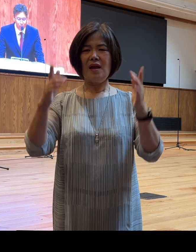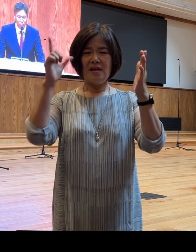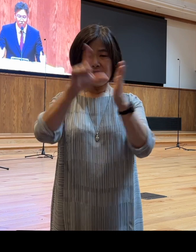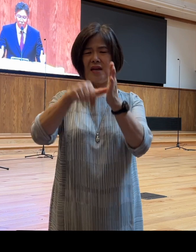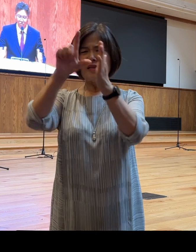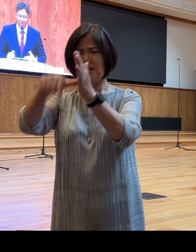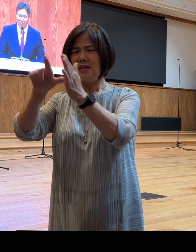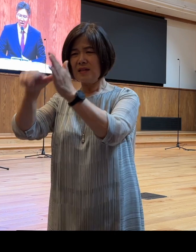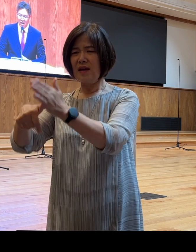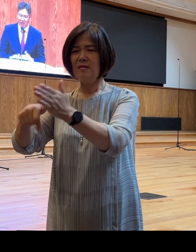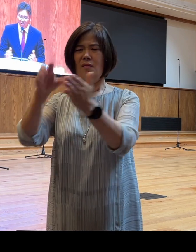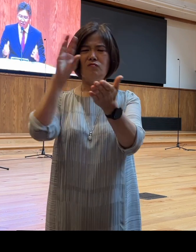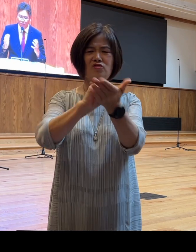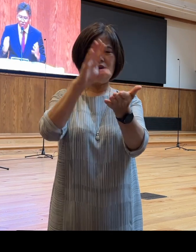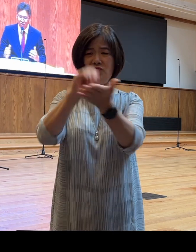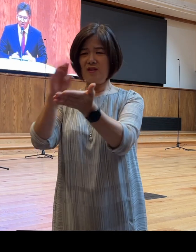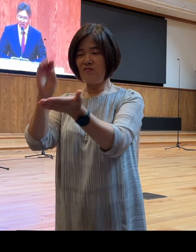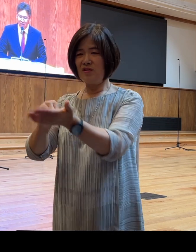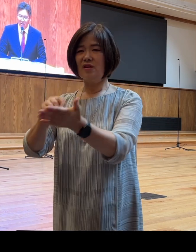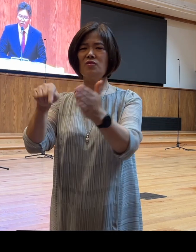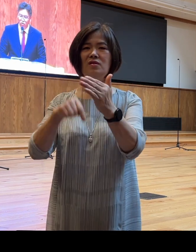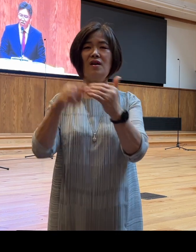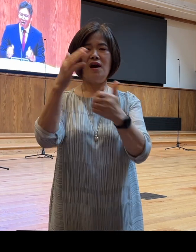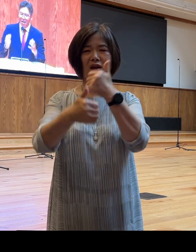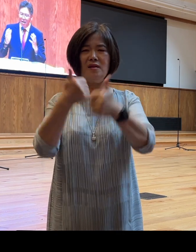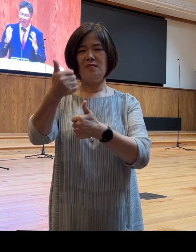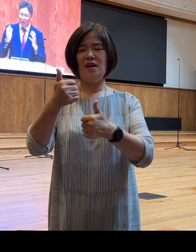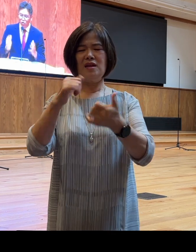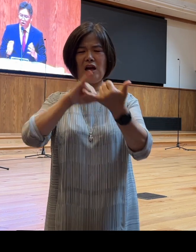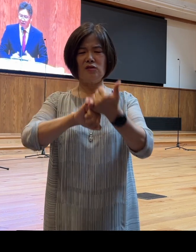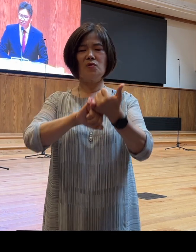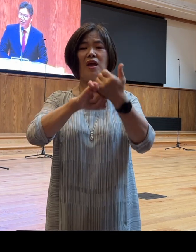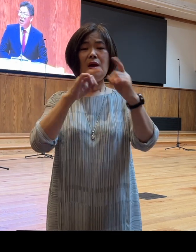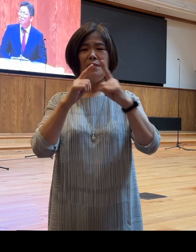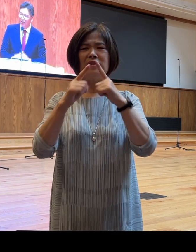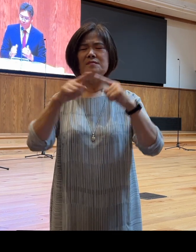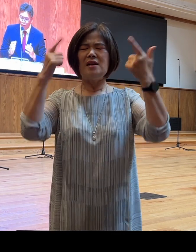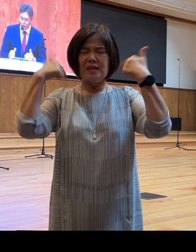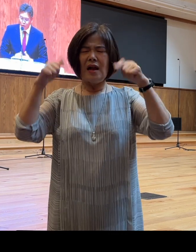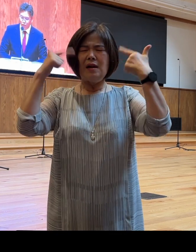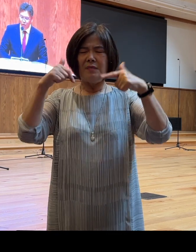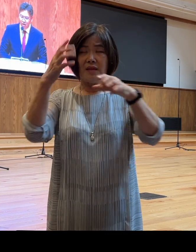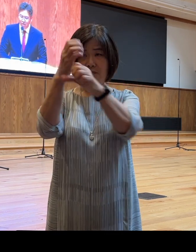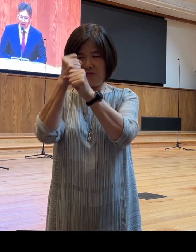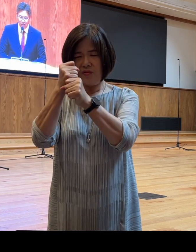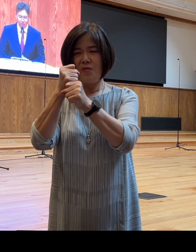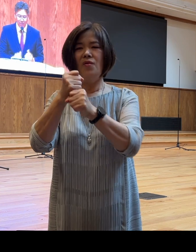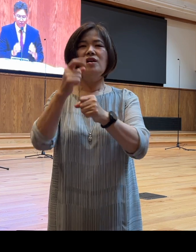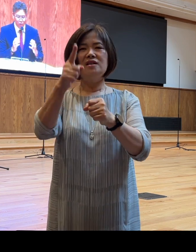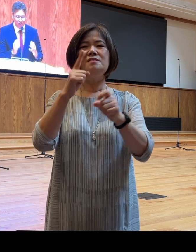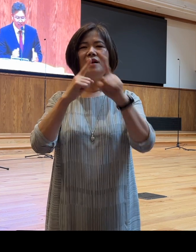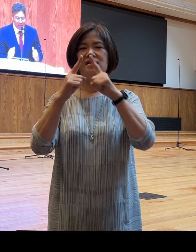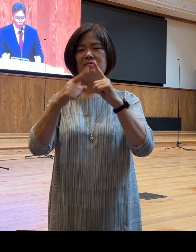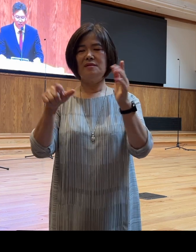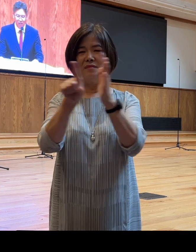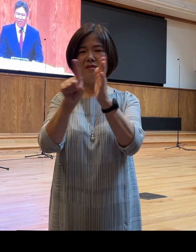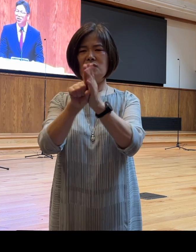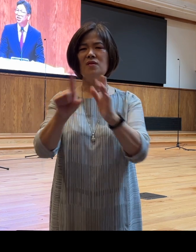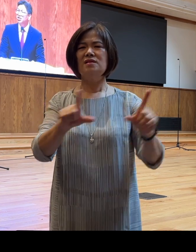속에서 자신을 부르신 그 하나님의 약속의 말씀을 날마다 붙들고 그 말씀을 믿음으로 살아내고자 하는 의지적인